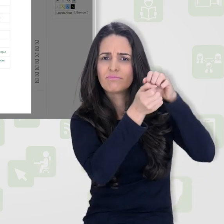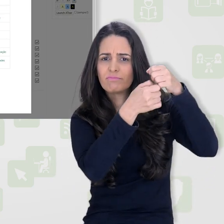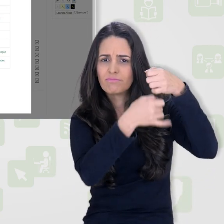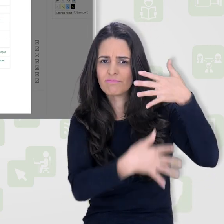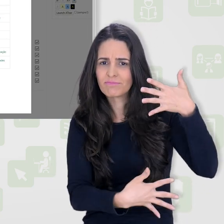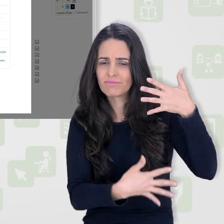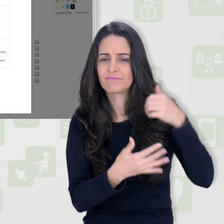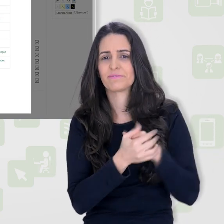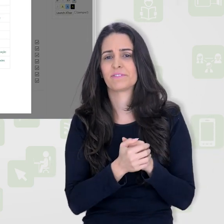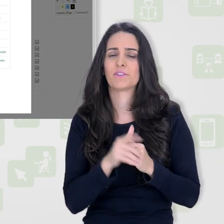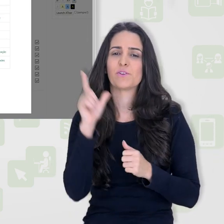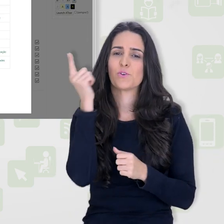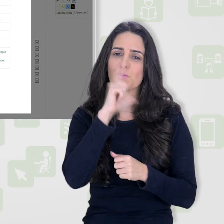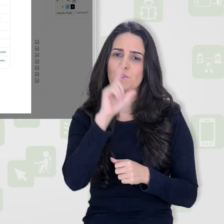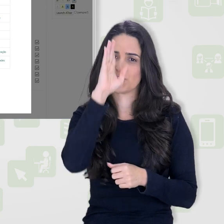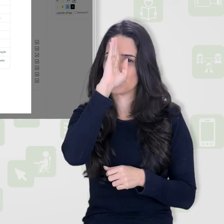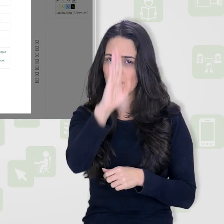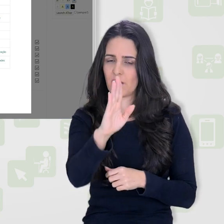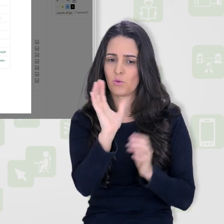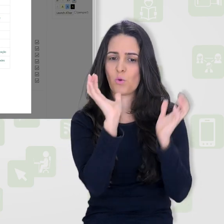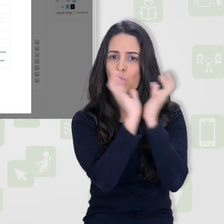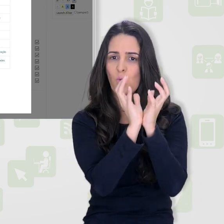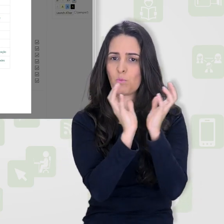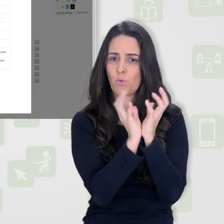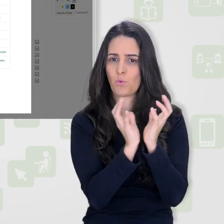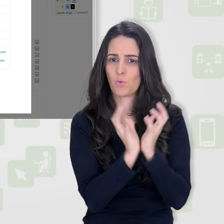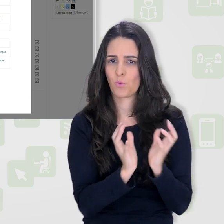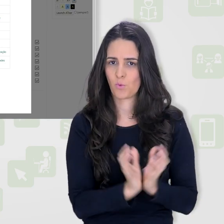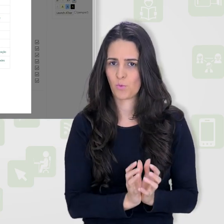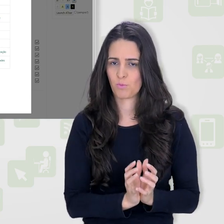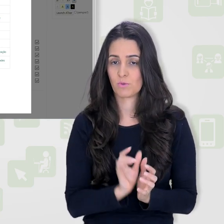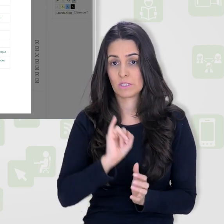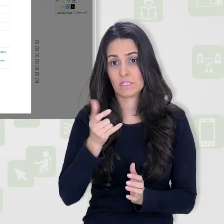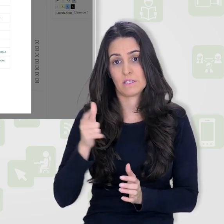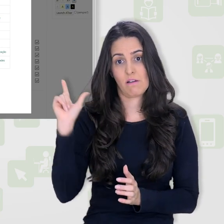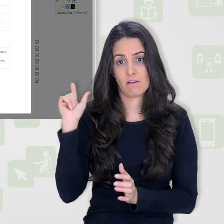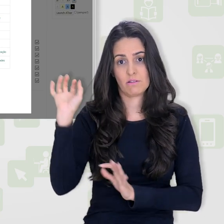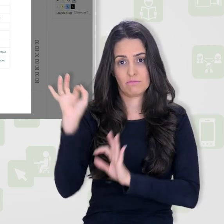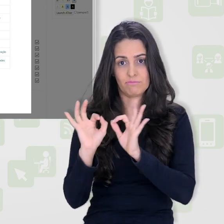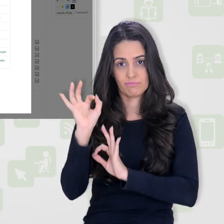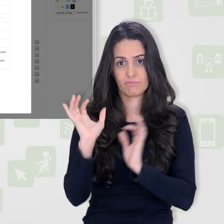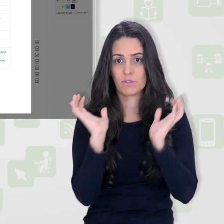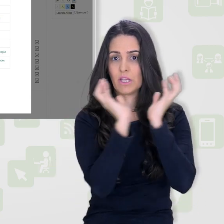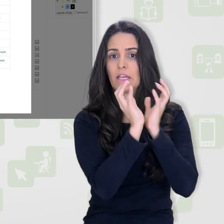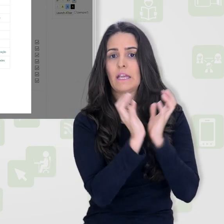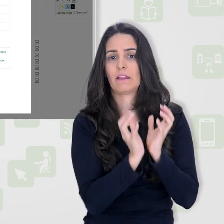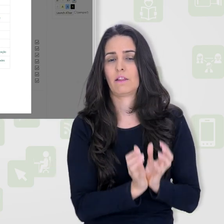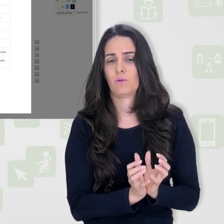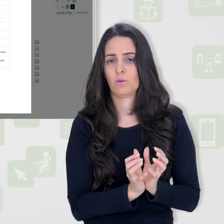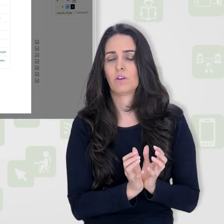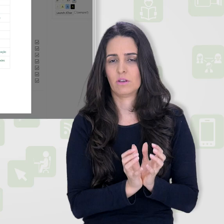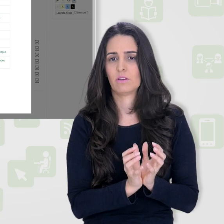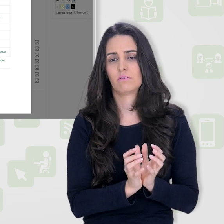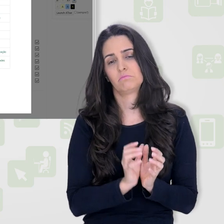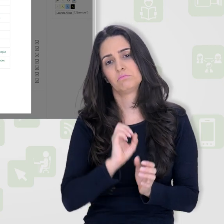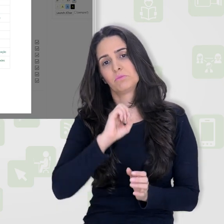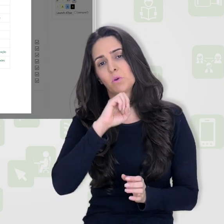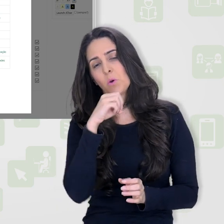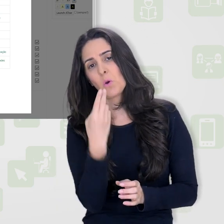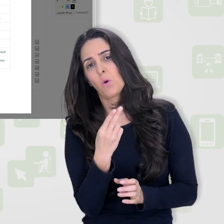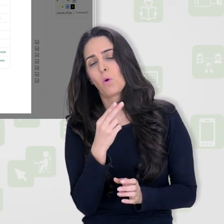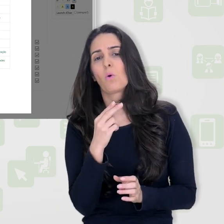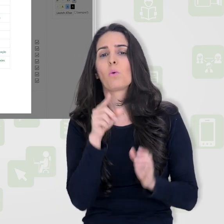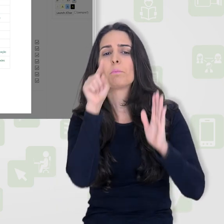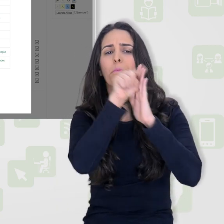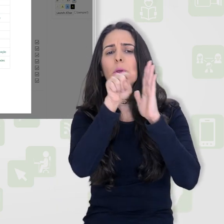opções de acessar o banco diretamente ou diretamente as categorias de questões, se elas já estiverem criadas, ou até mesmo